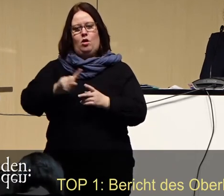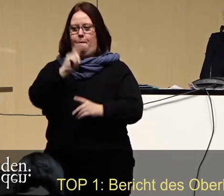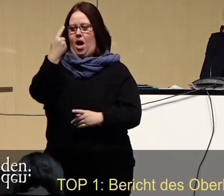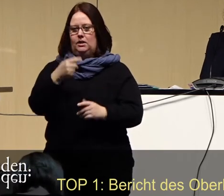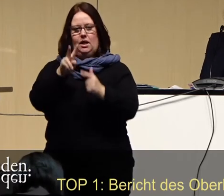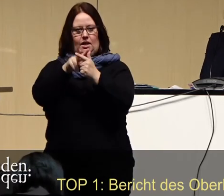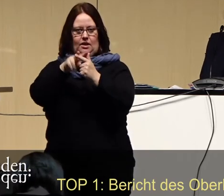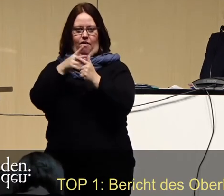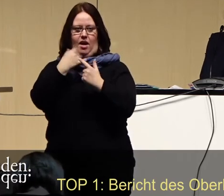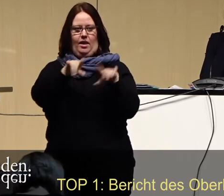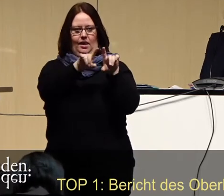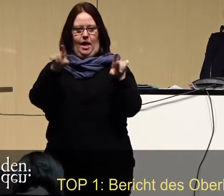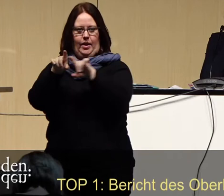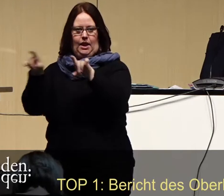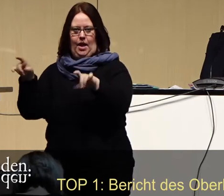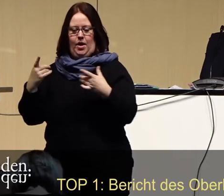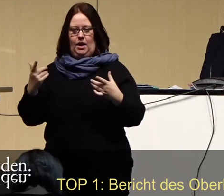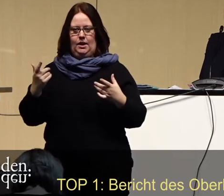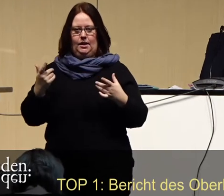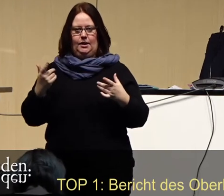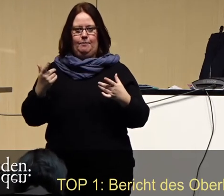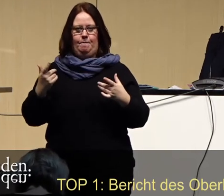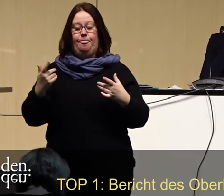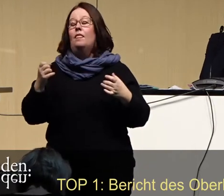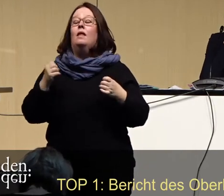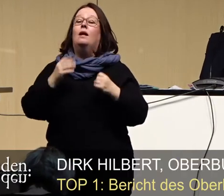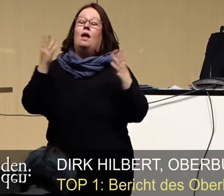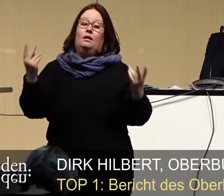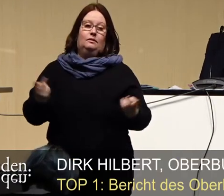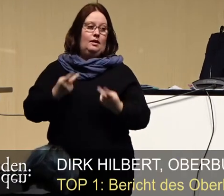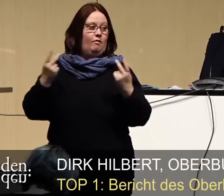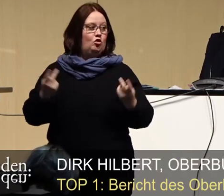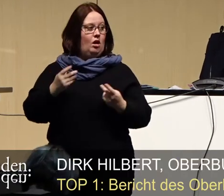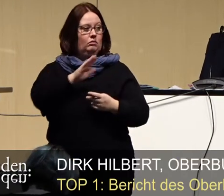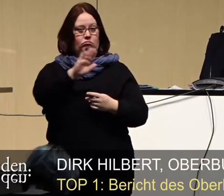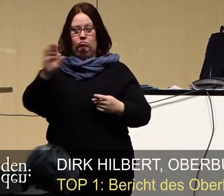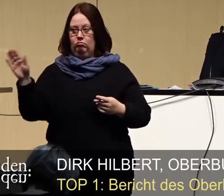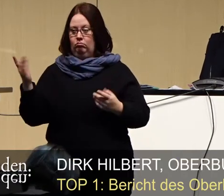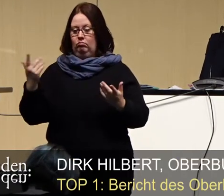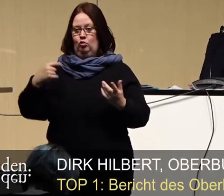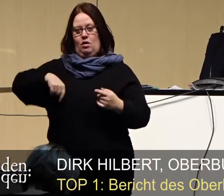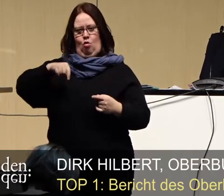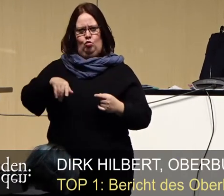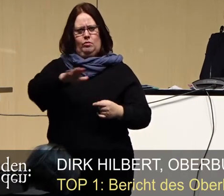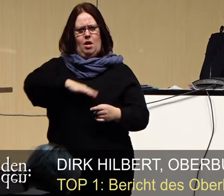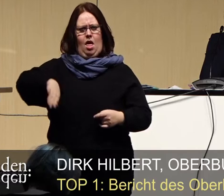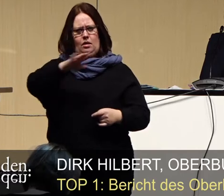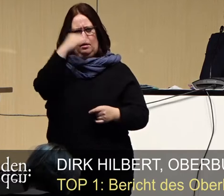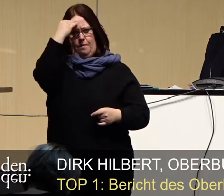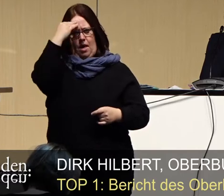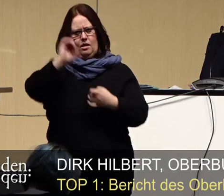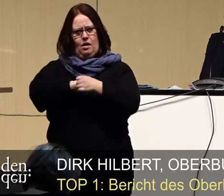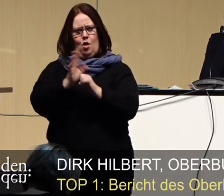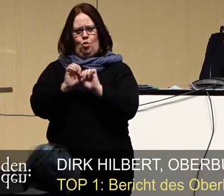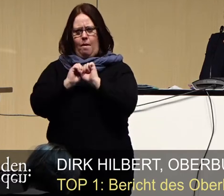zwei wichtige Themen anzusprechen. Selbstverständlich haben Sie, wie wohl fast alle Menschen in unserem Land, die Entwicklung der